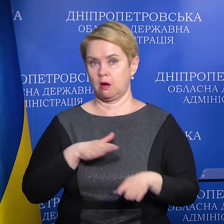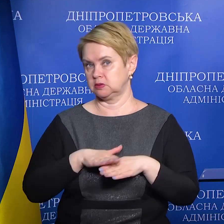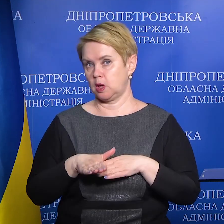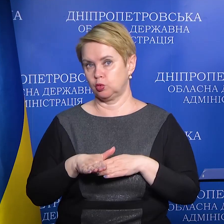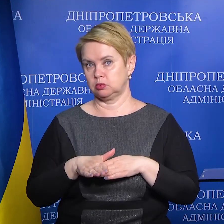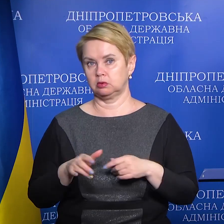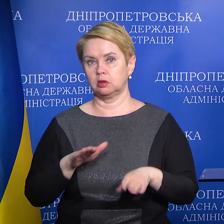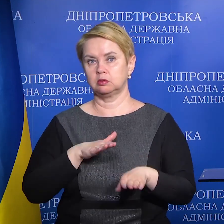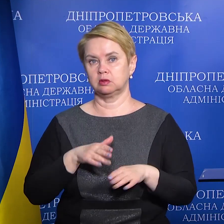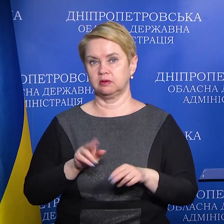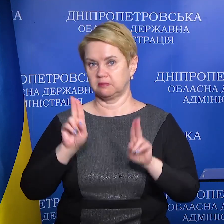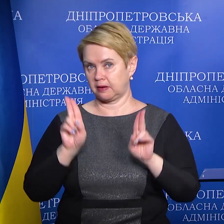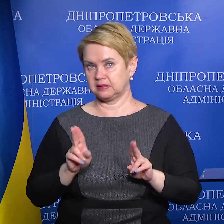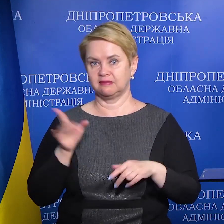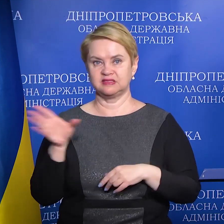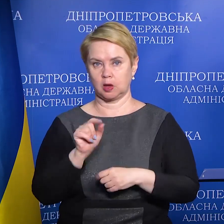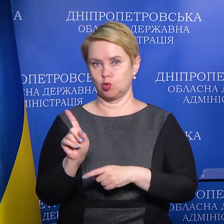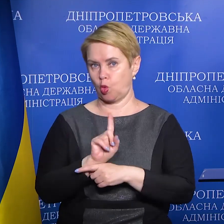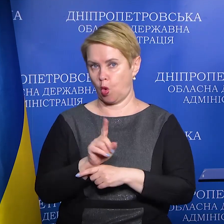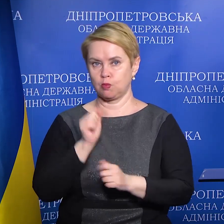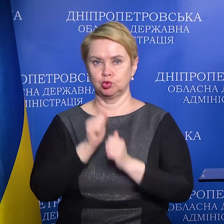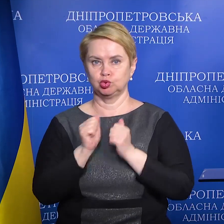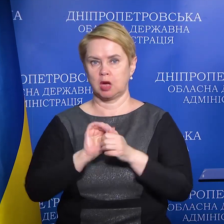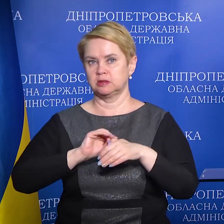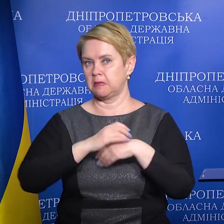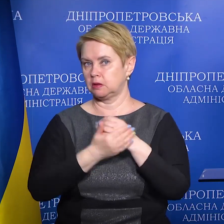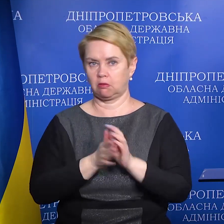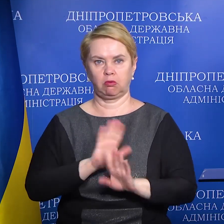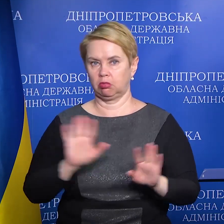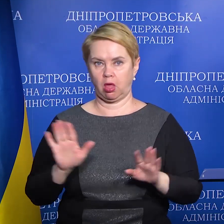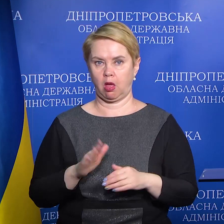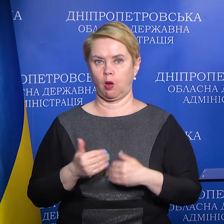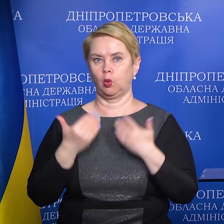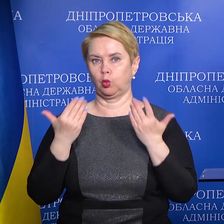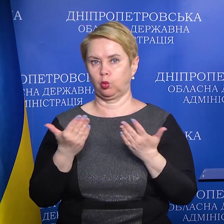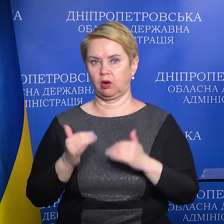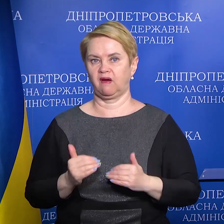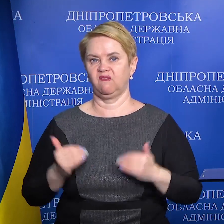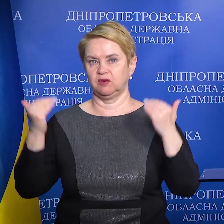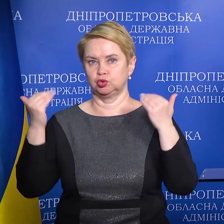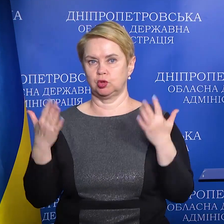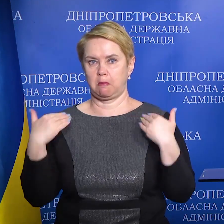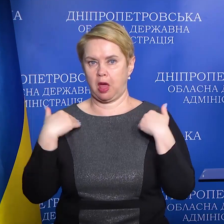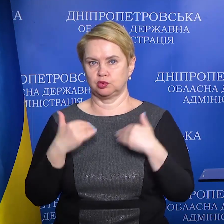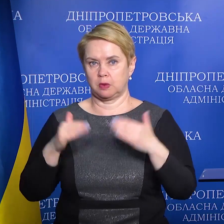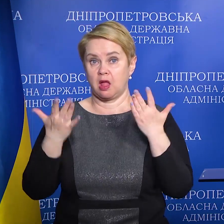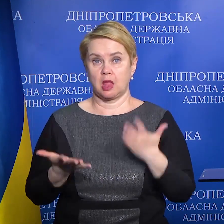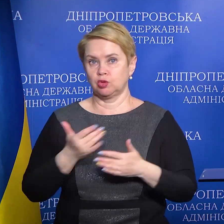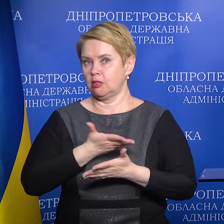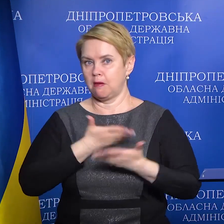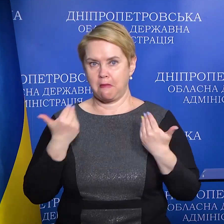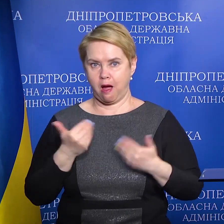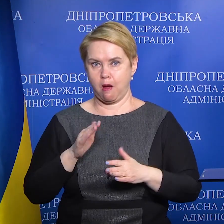дотримуватися всіх тих норм, часто мити руки, не підіймати руки вищі плеч. Якщо